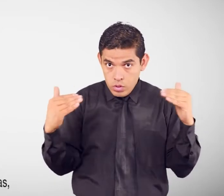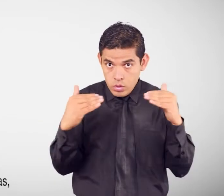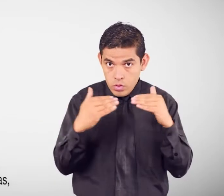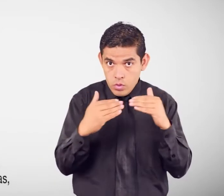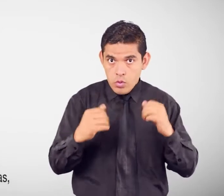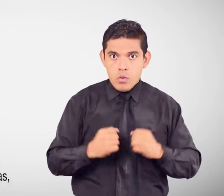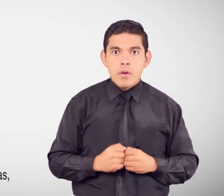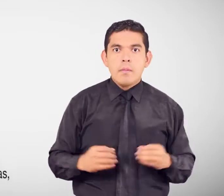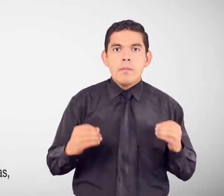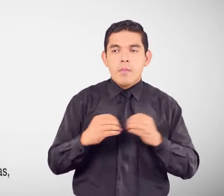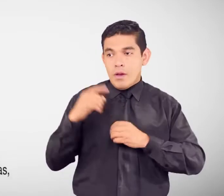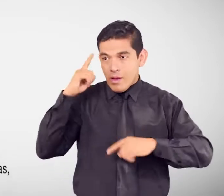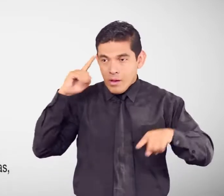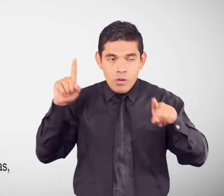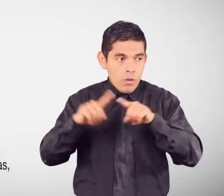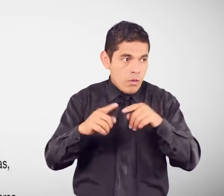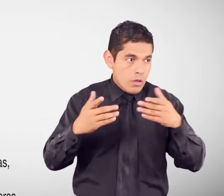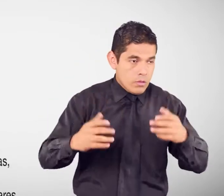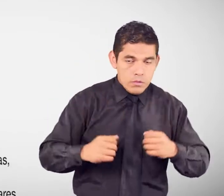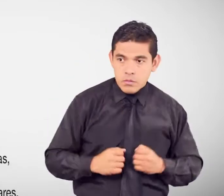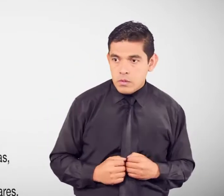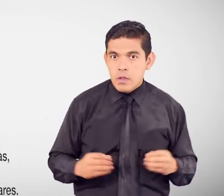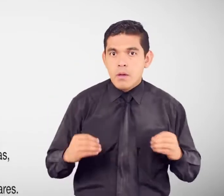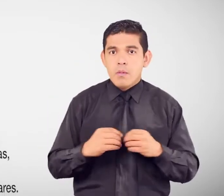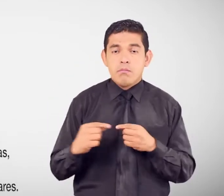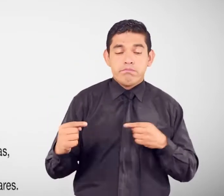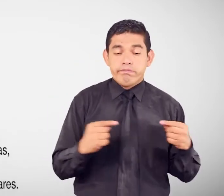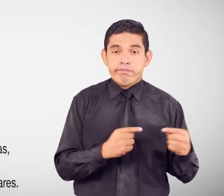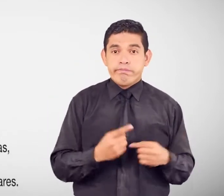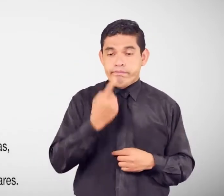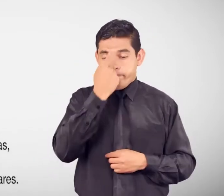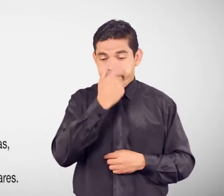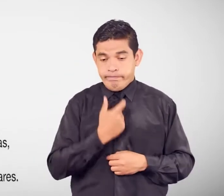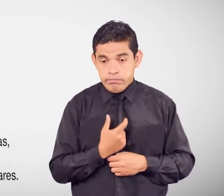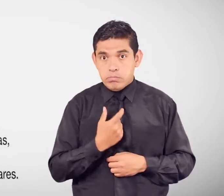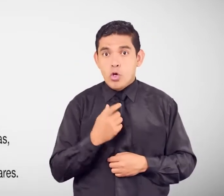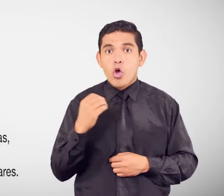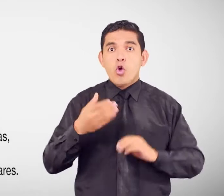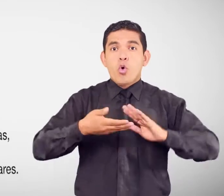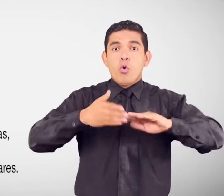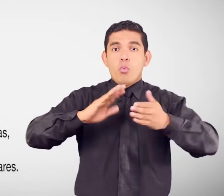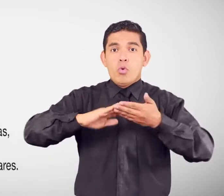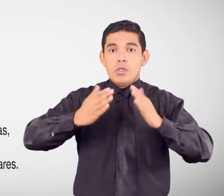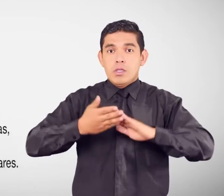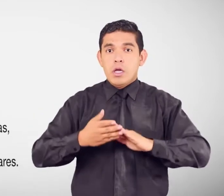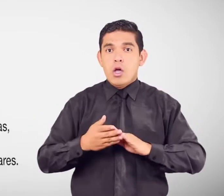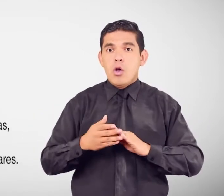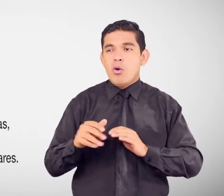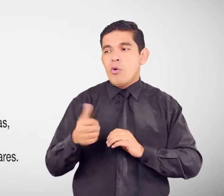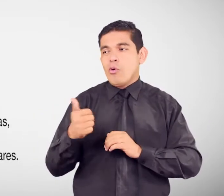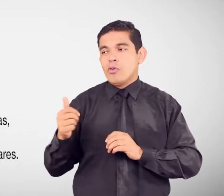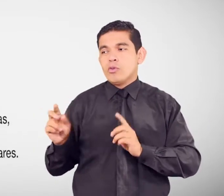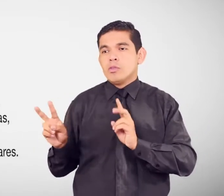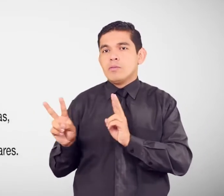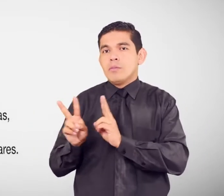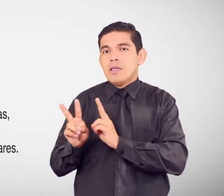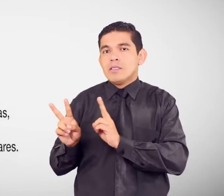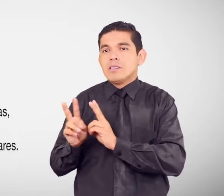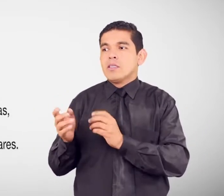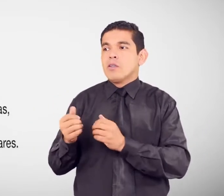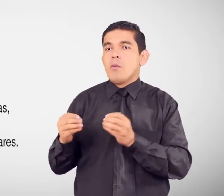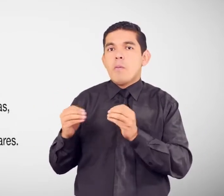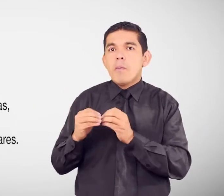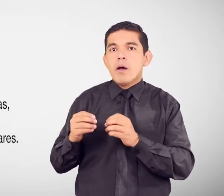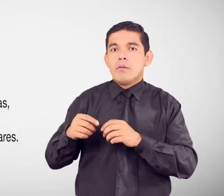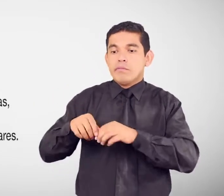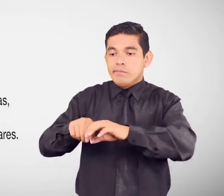conciliación Acuerdos Conflictos individuales Comunitarios Y vecinales como Problemas de linderos